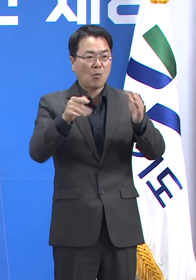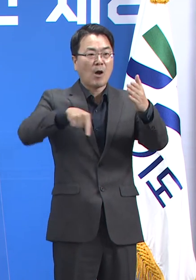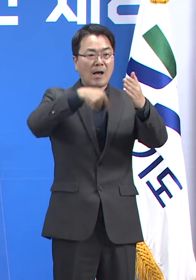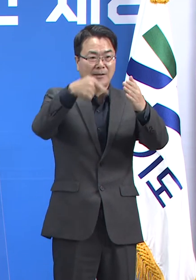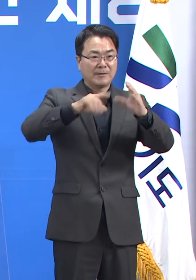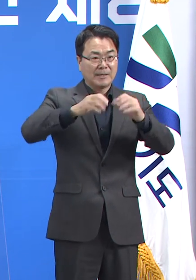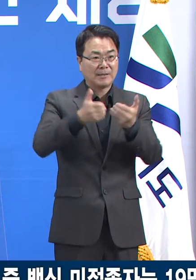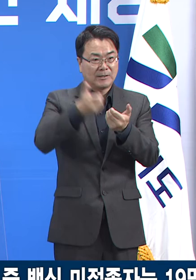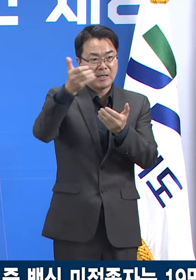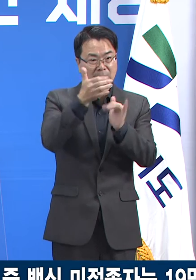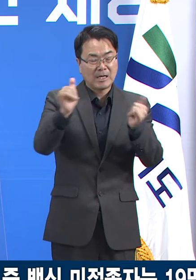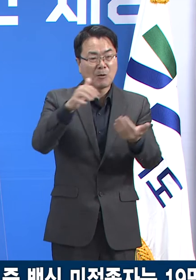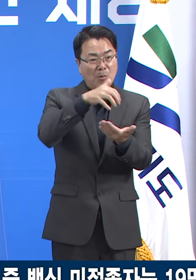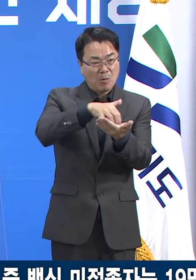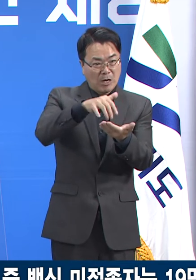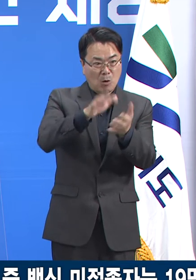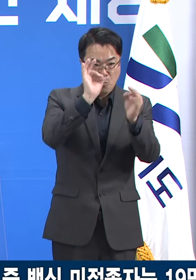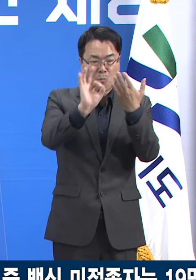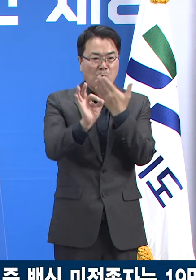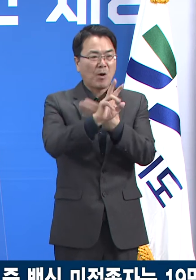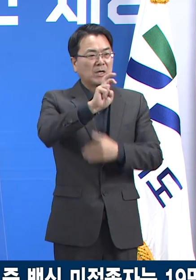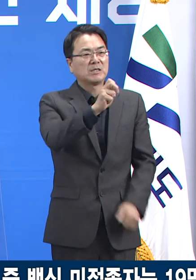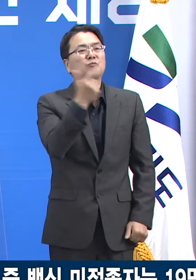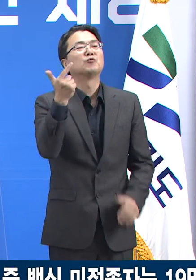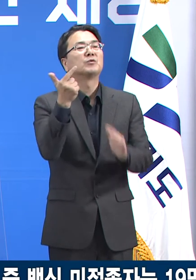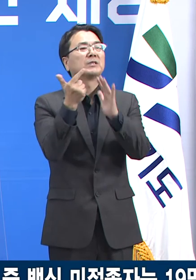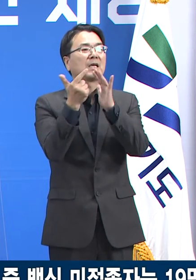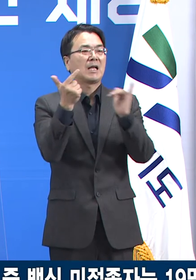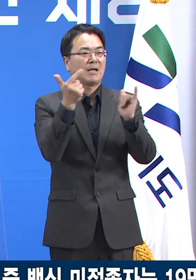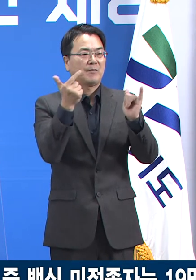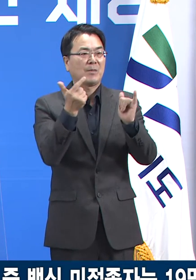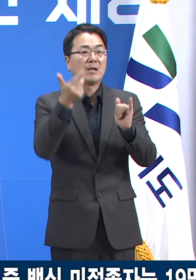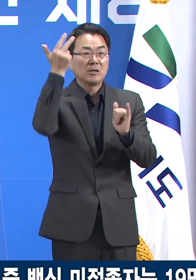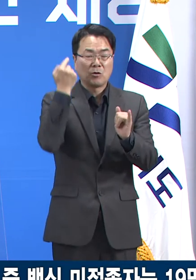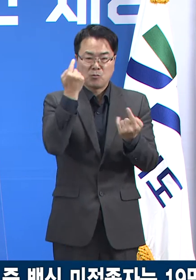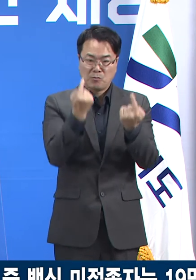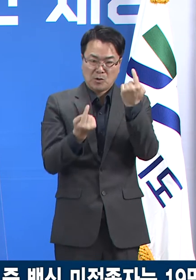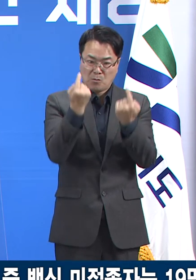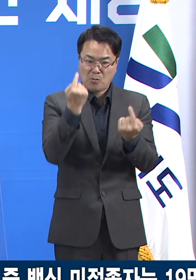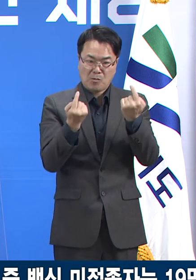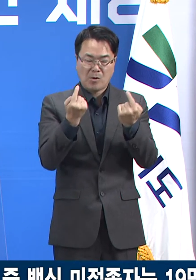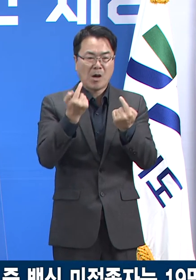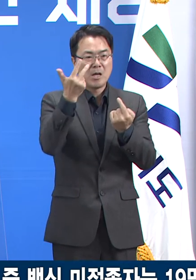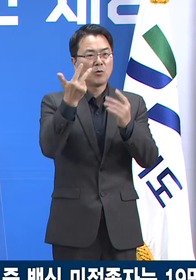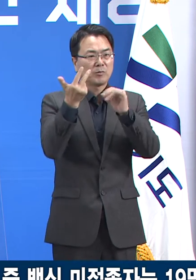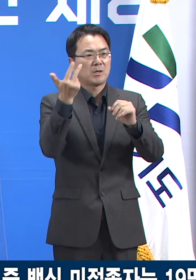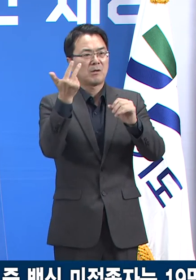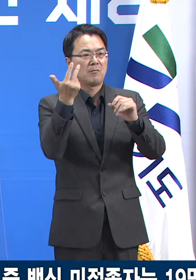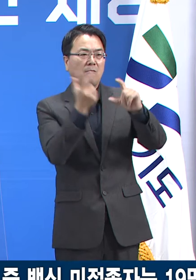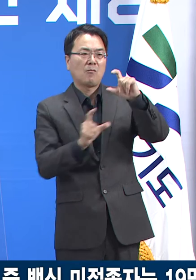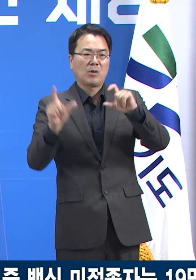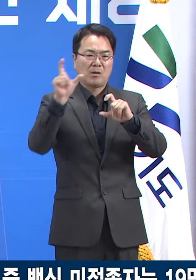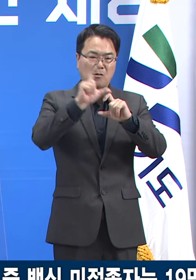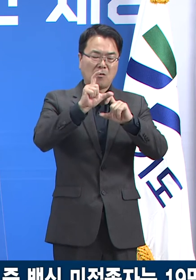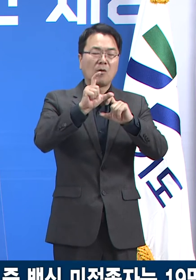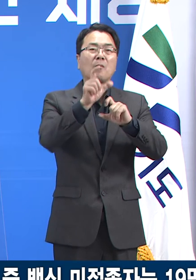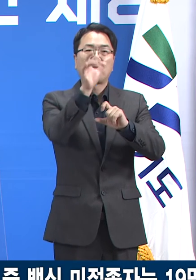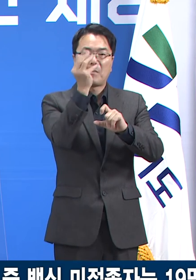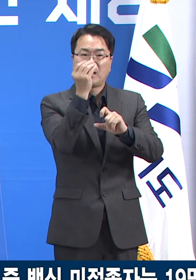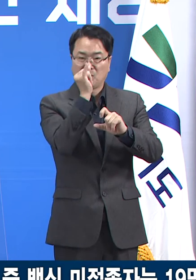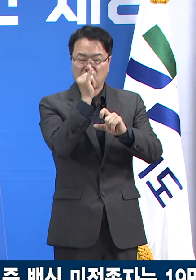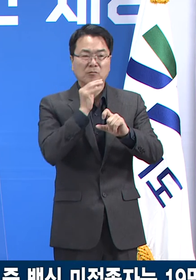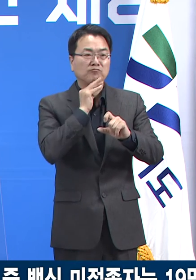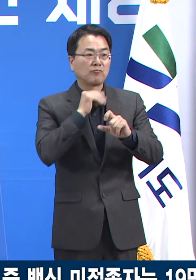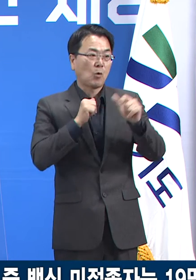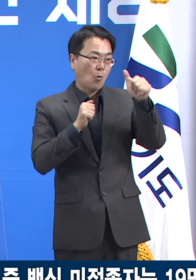사망자는 26명으로 전주 19명보다 7명 증가한 수치입니다. 연령별로